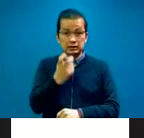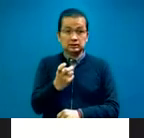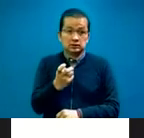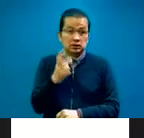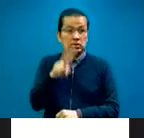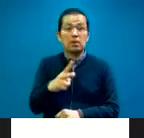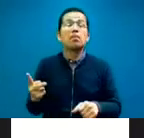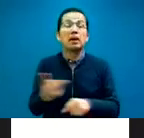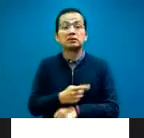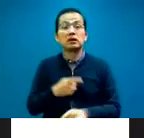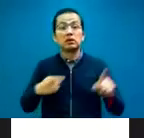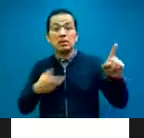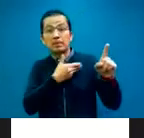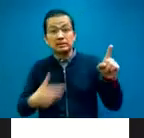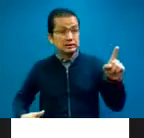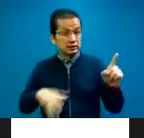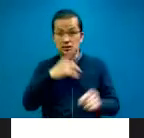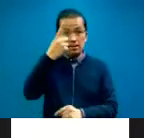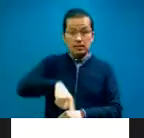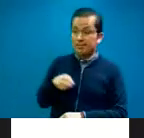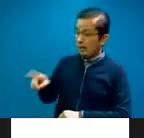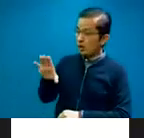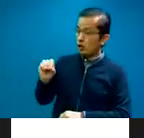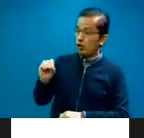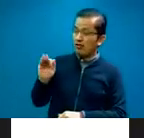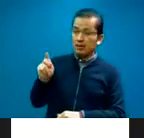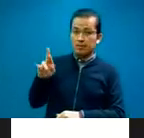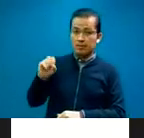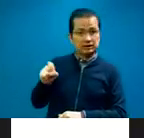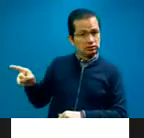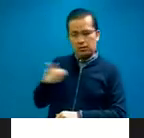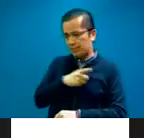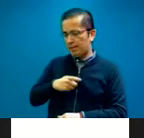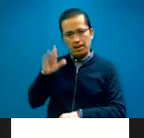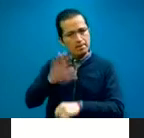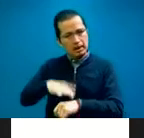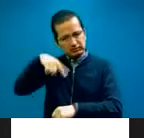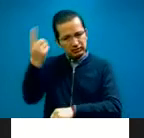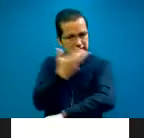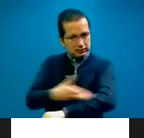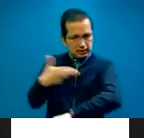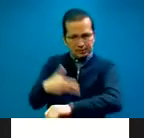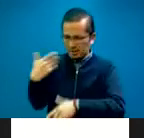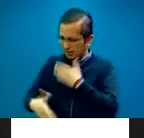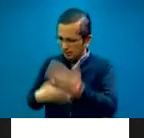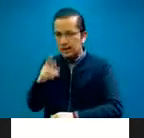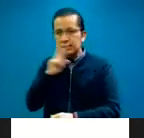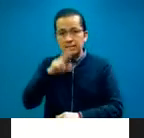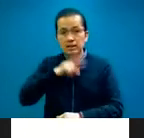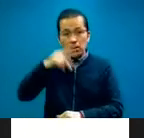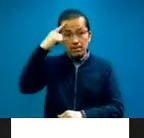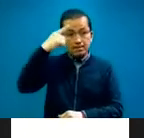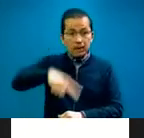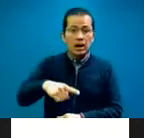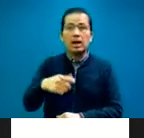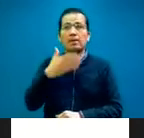jefe del Ejecutivo ordenó a COFEPRIS que simplificara los trámites para que pudieran dar una respuesta rápida y recibir